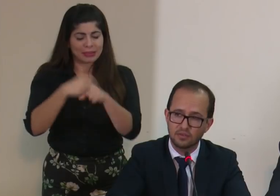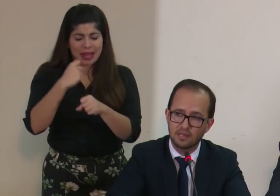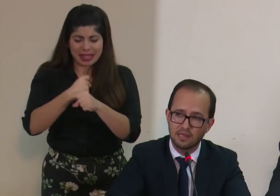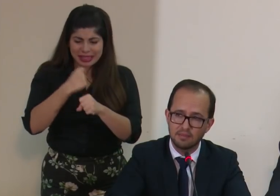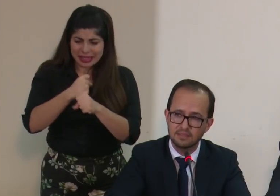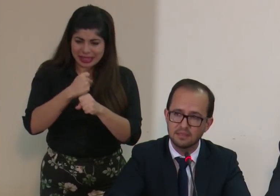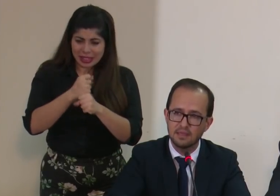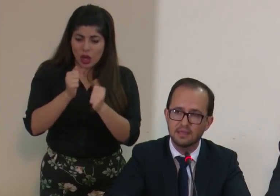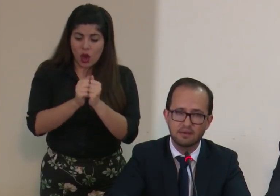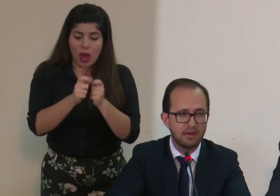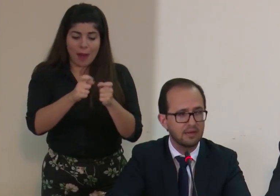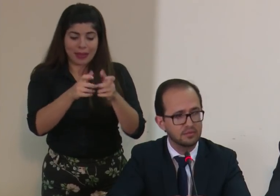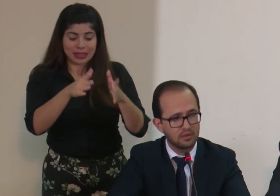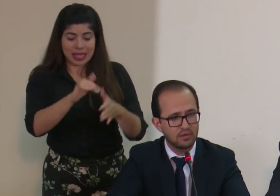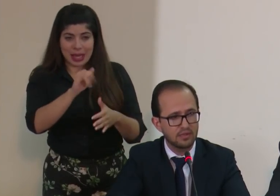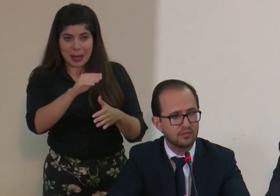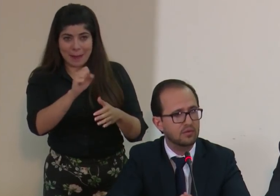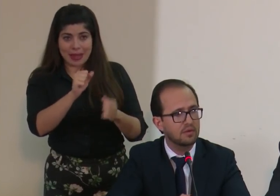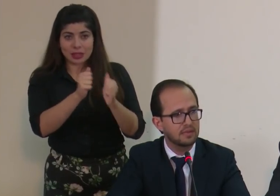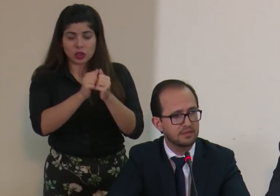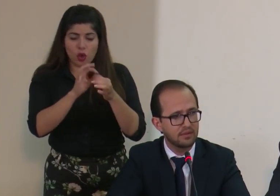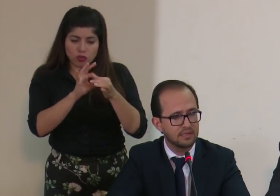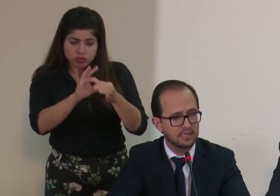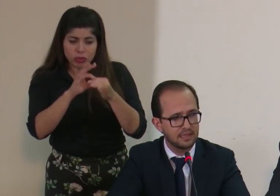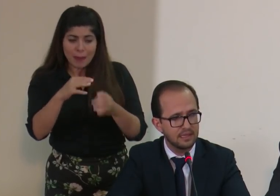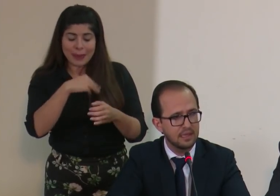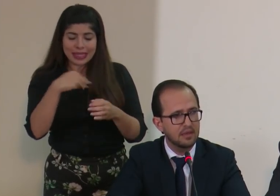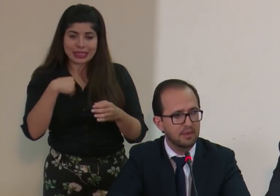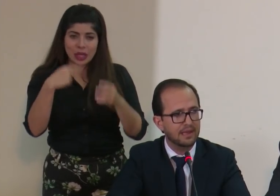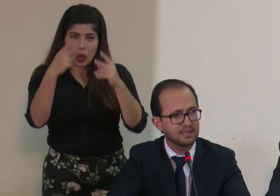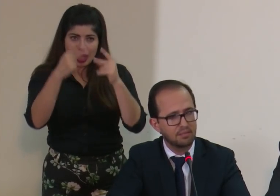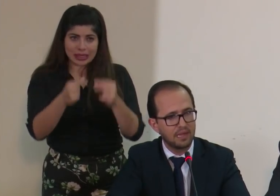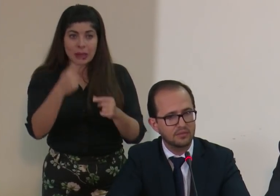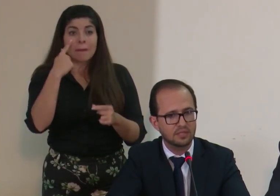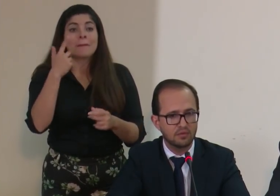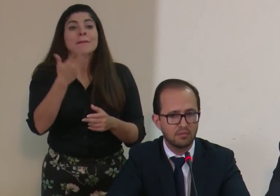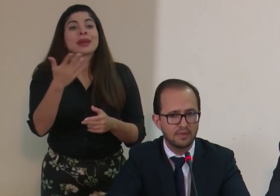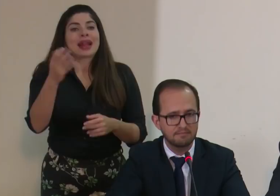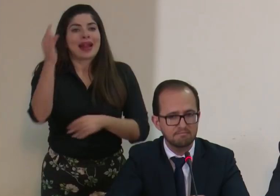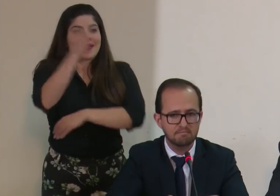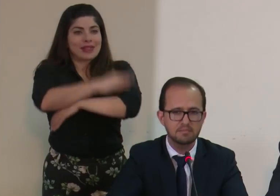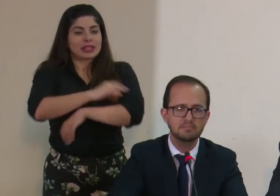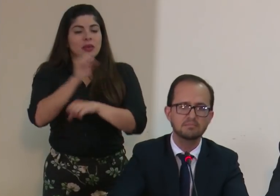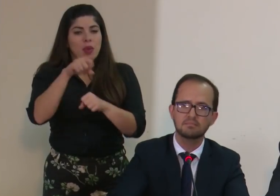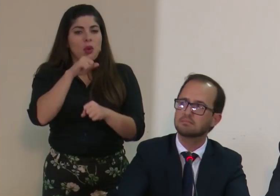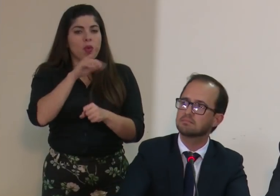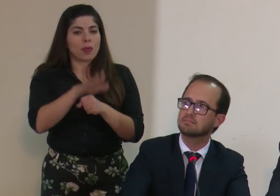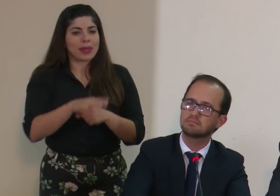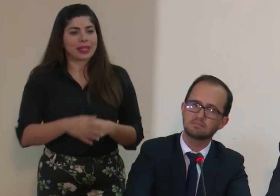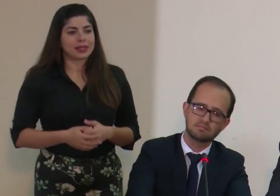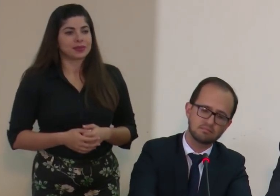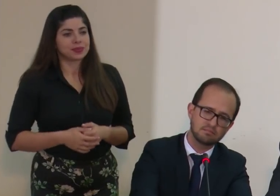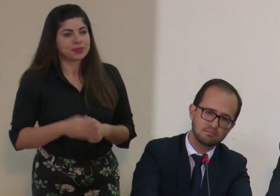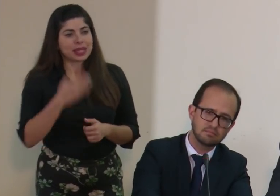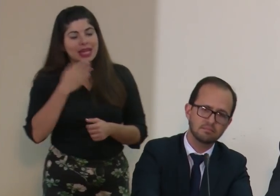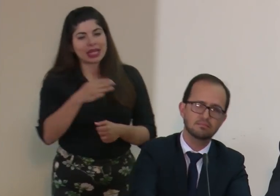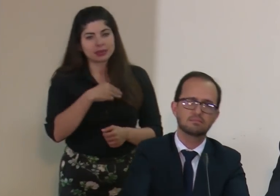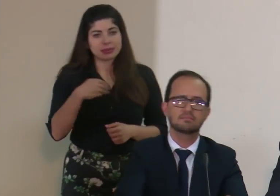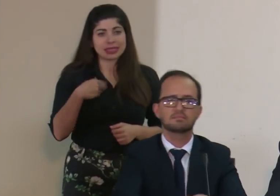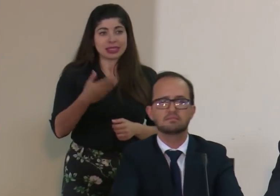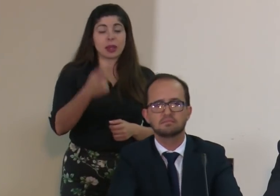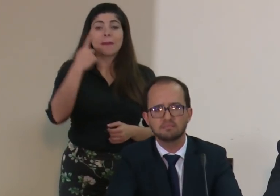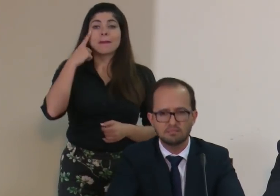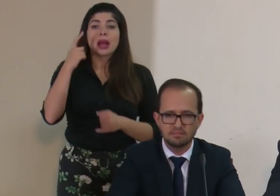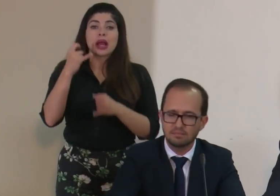con la administración de Limas trabajaremos en coordinación con el ministerio de Hacienda para que ese plazo se cumpla gracias señor ministro